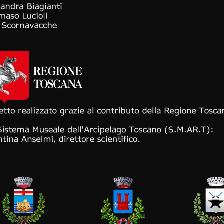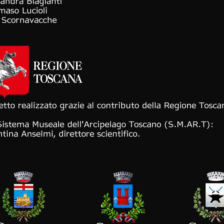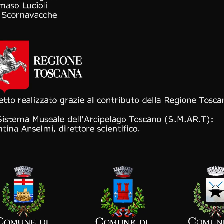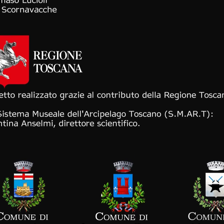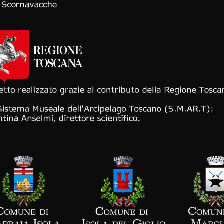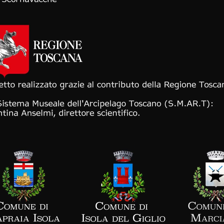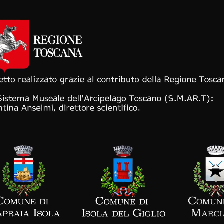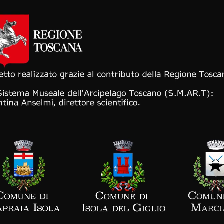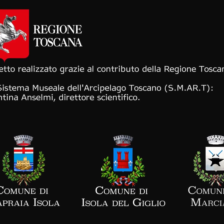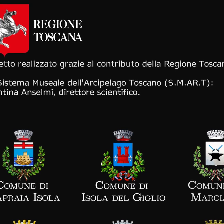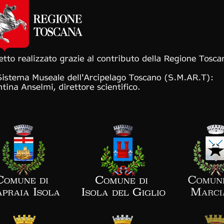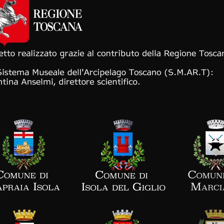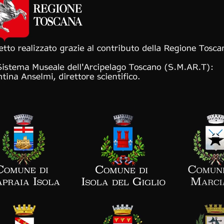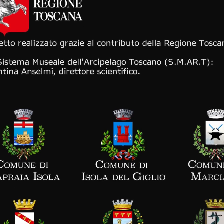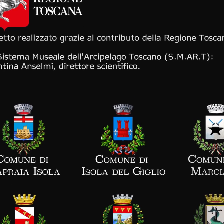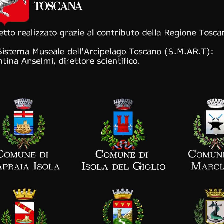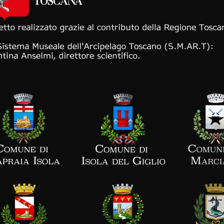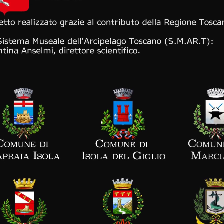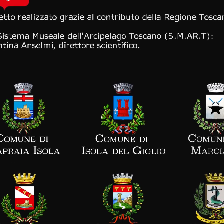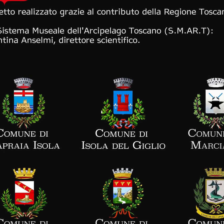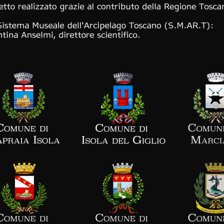Grazie a tutti.